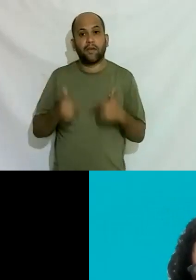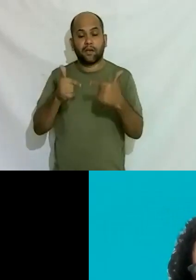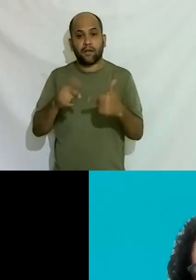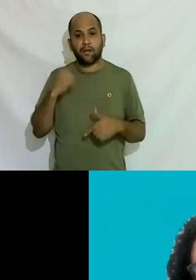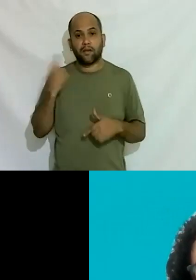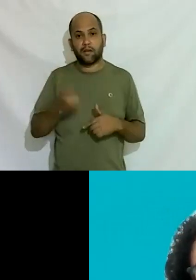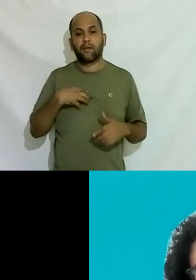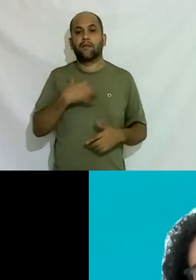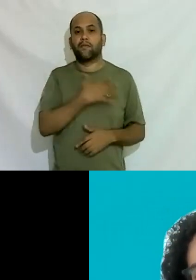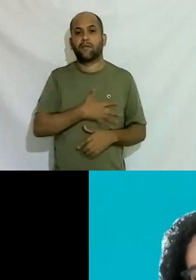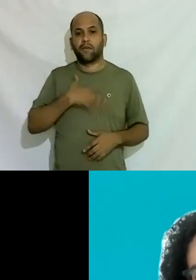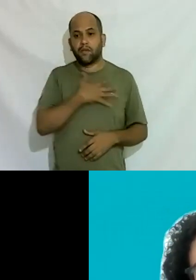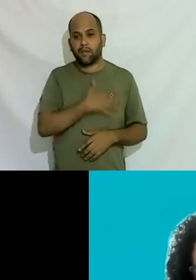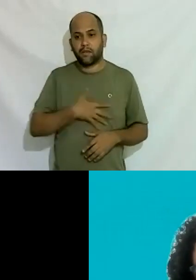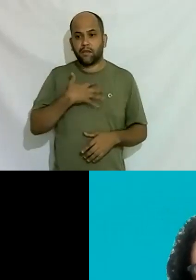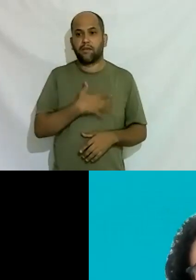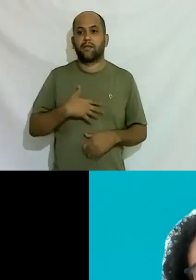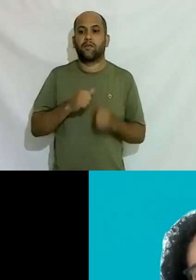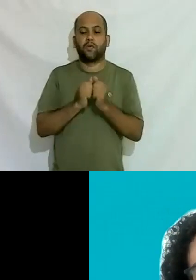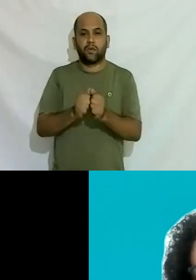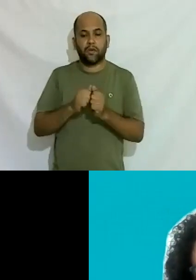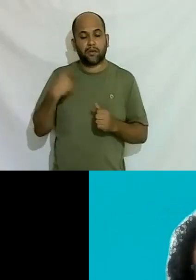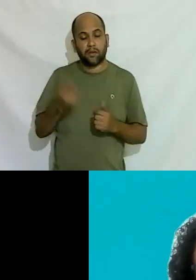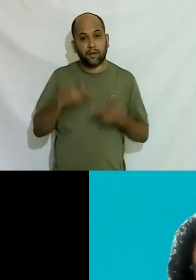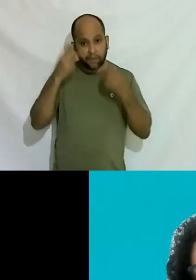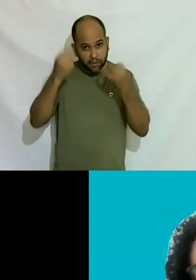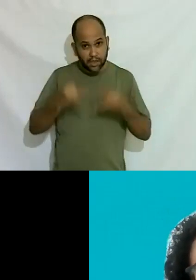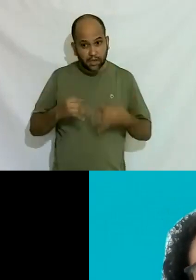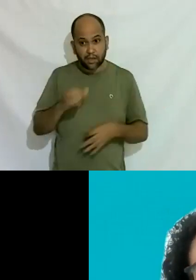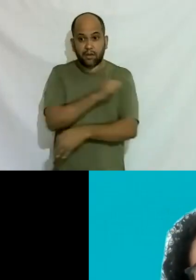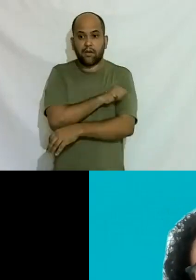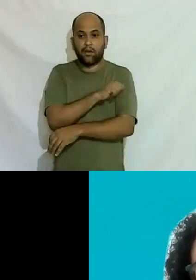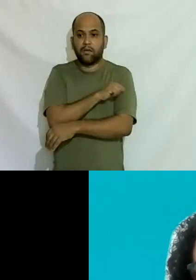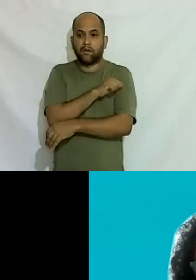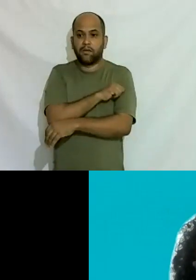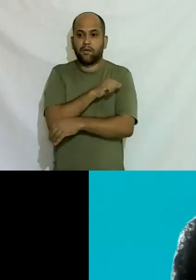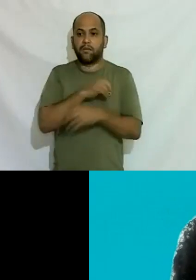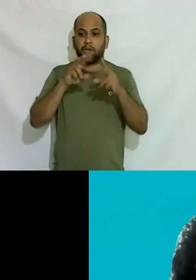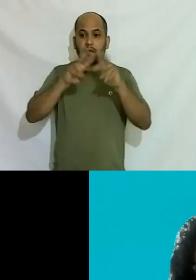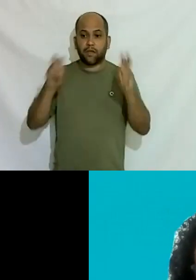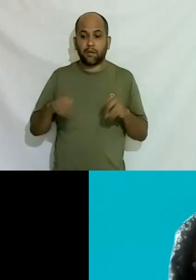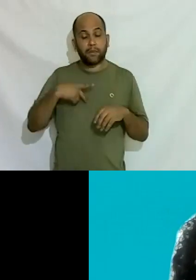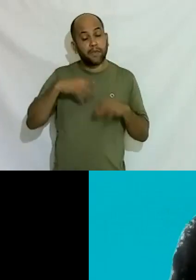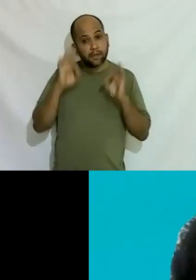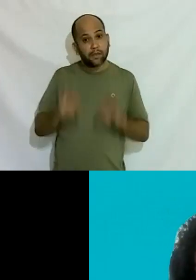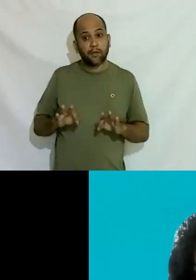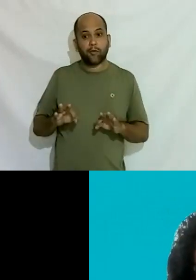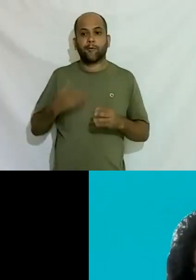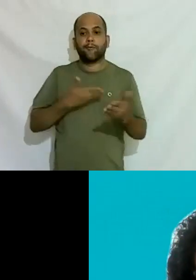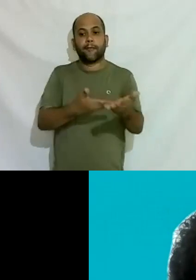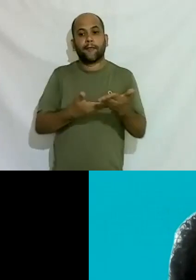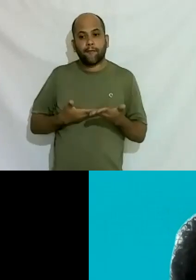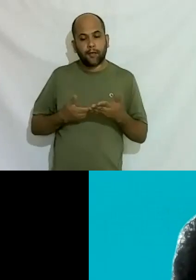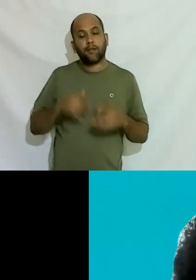está muito satisfeito de ter você aqui com a gente para falar com nossos alunos para tocar nesse tema e assim pode ter certeza que o convite vai ser feito